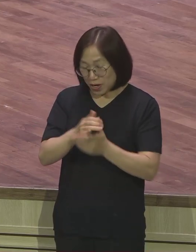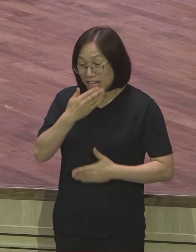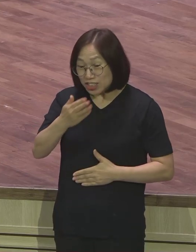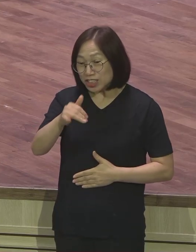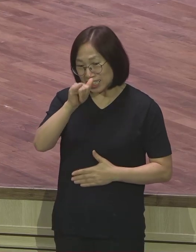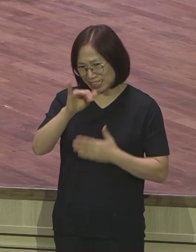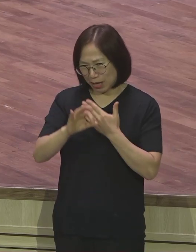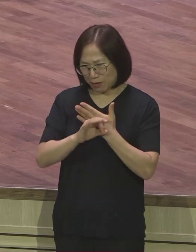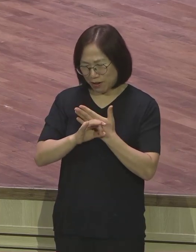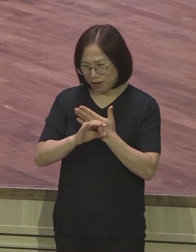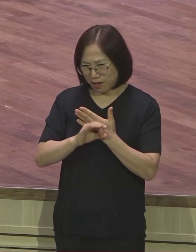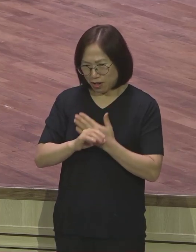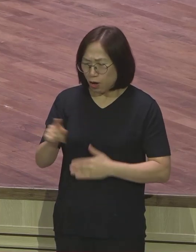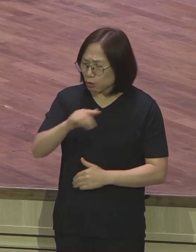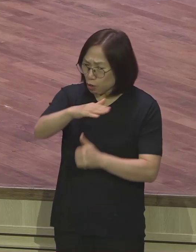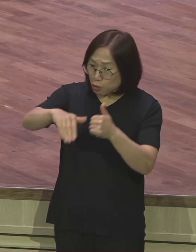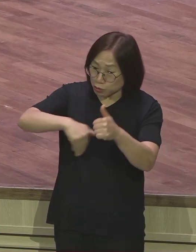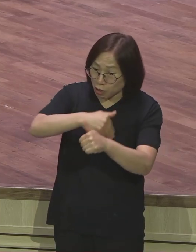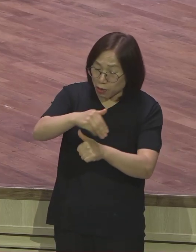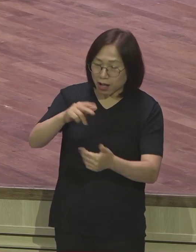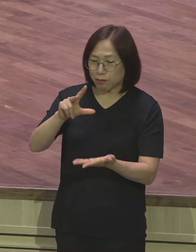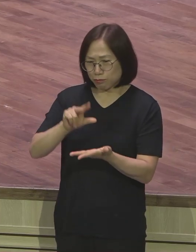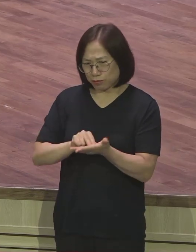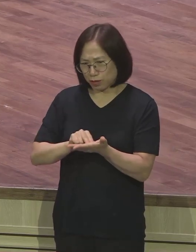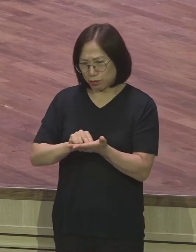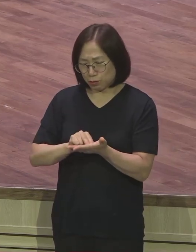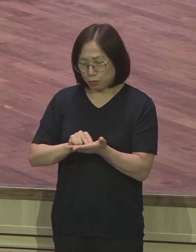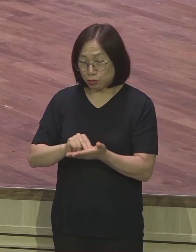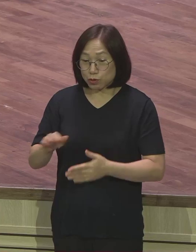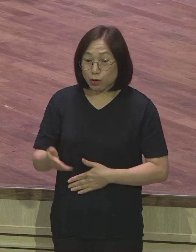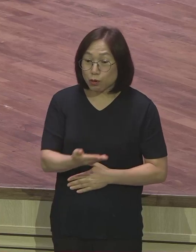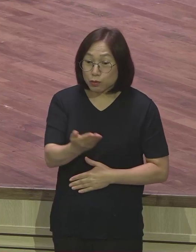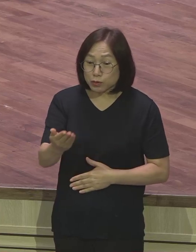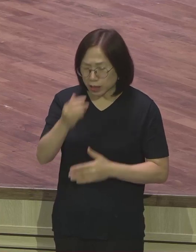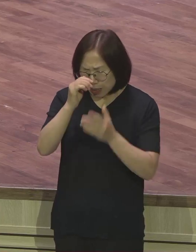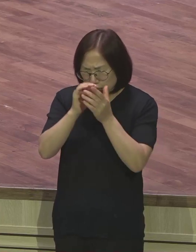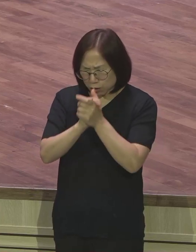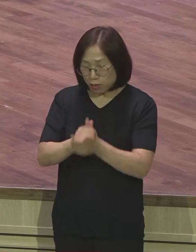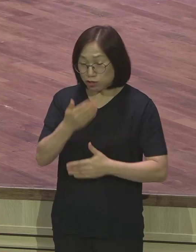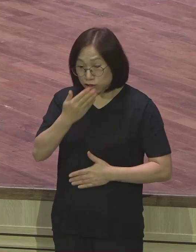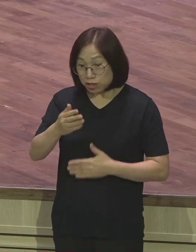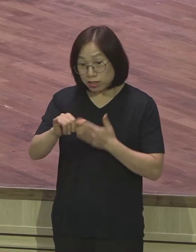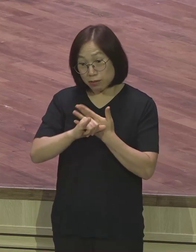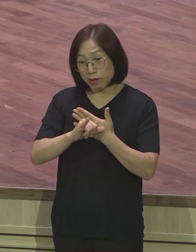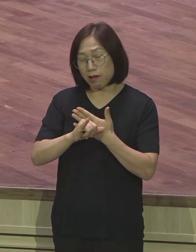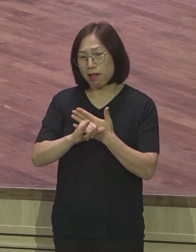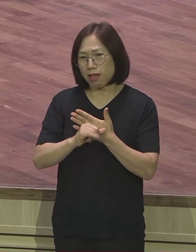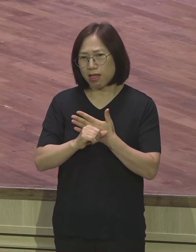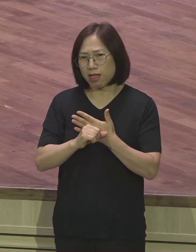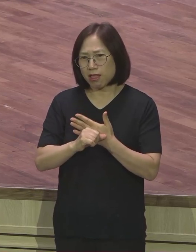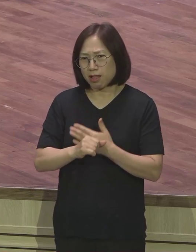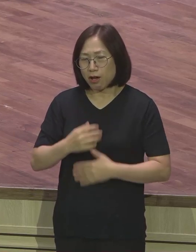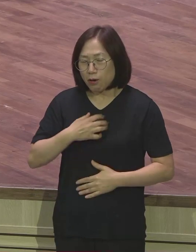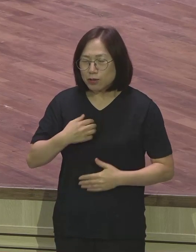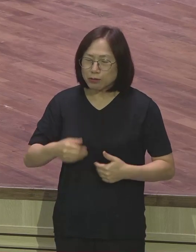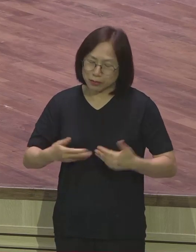어떤 상황과 문제 속에서도 여러분들이 기도할 수 있다면 아무 걱정할 필요가 없습니다.